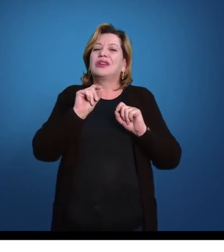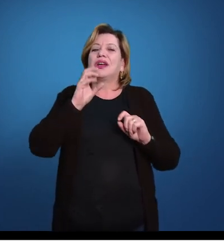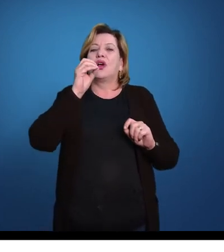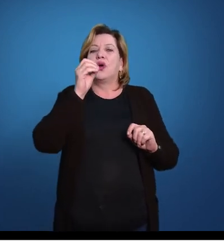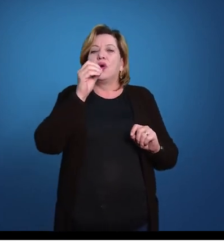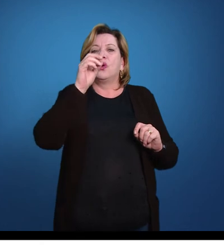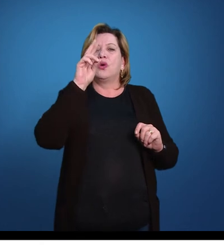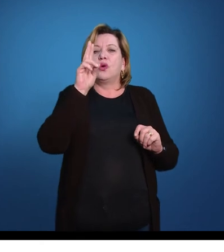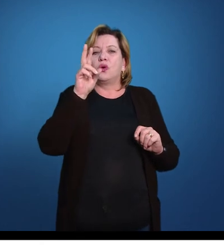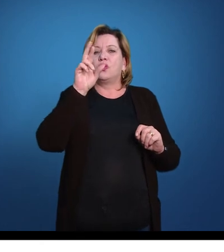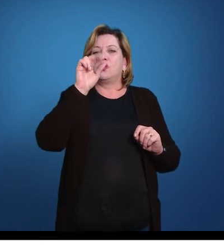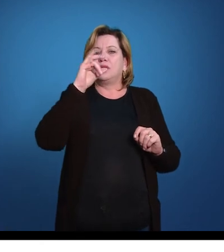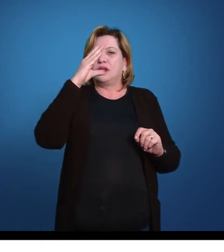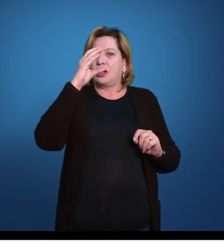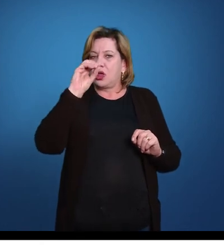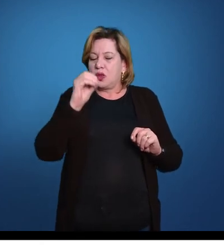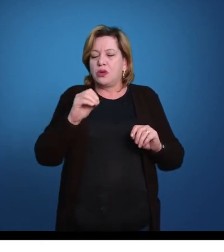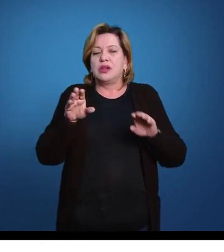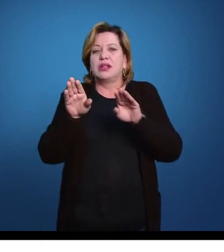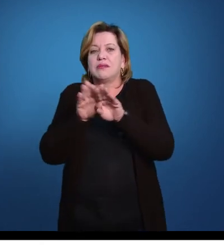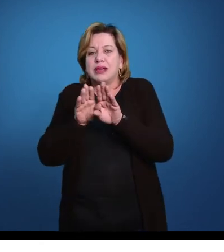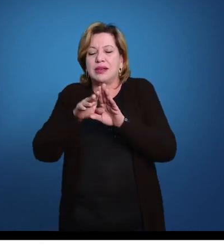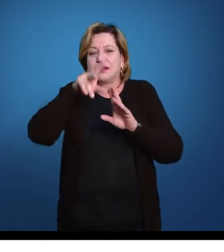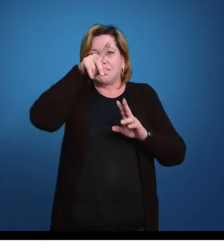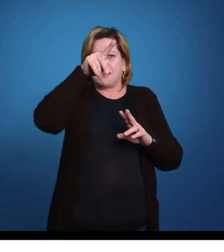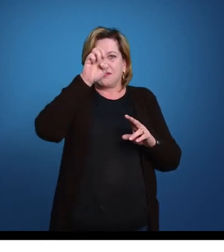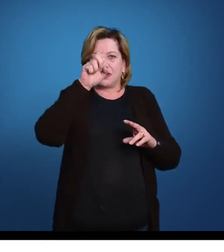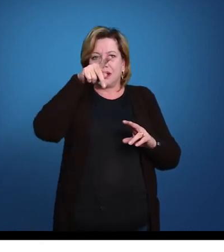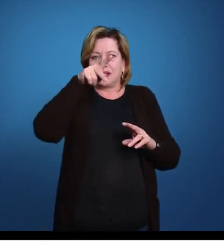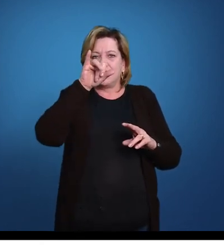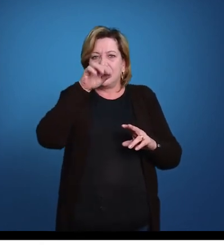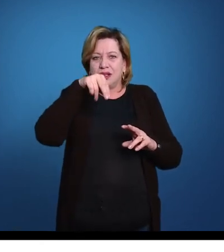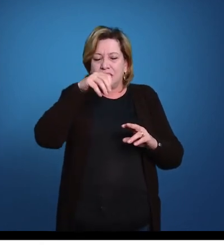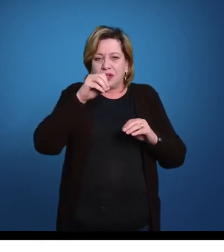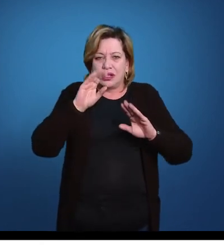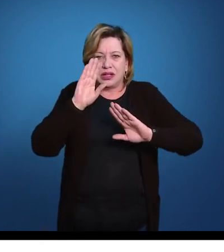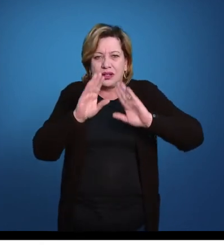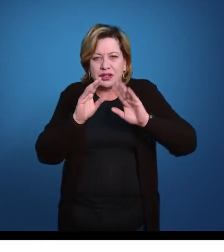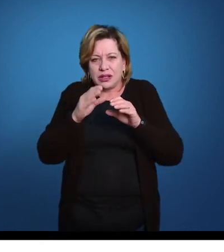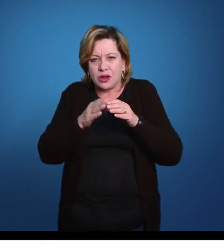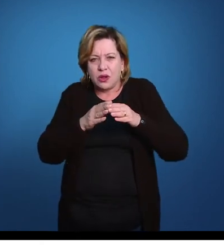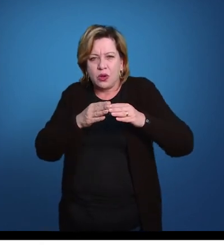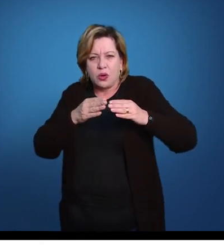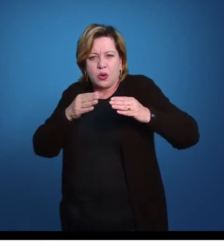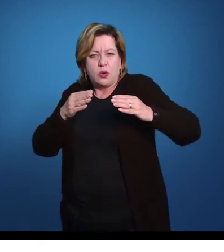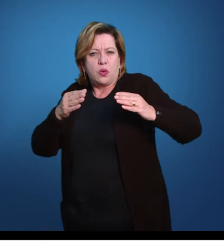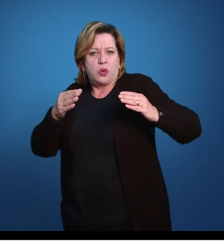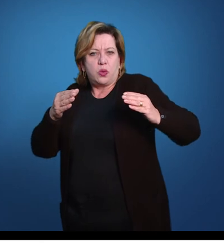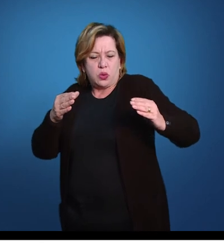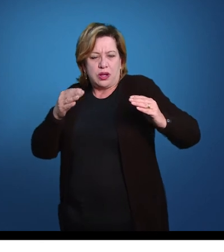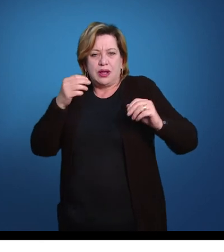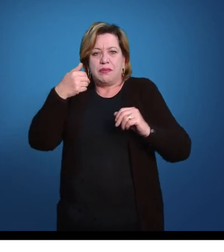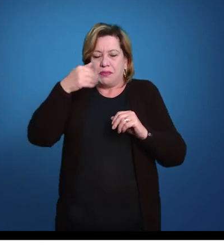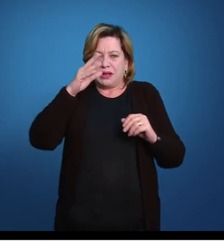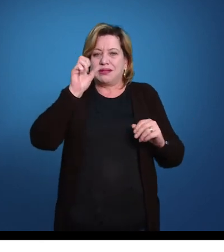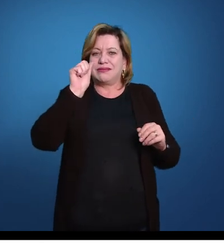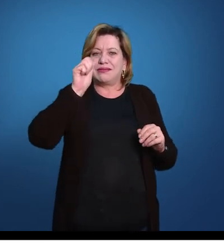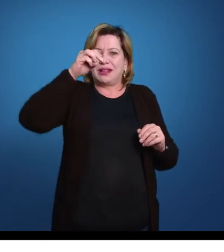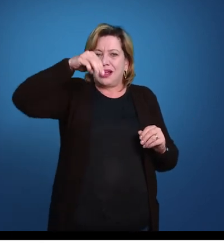os pepinos do mar. Eles, o que acontece com eles é que eles aumentam bastante a região ambulacral deles, né, sai de